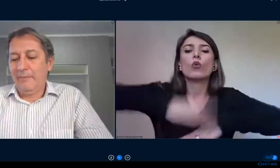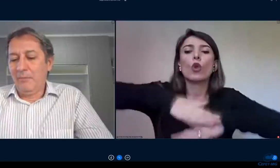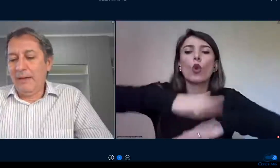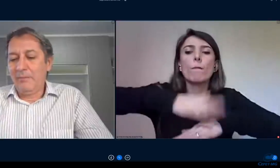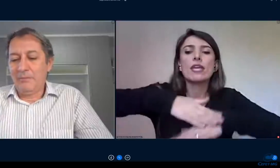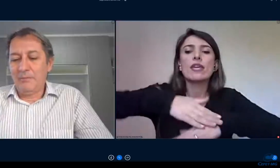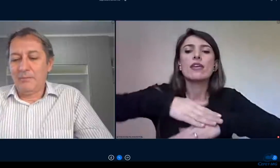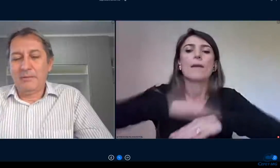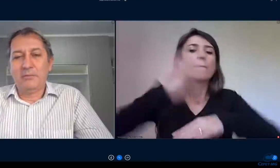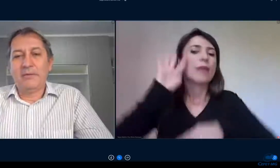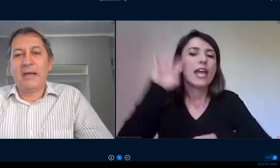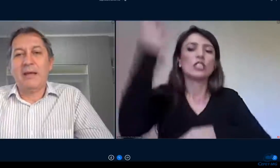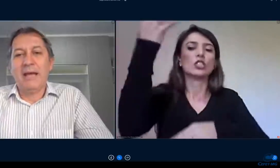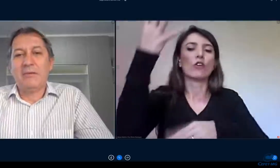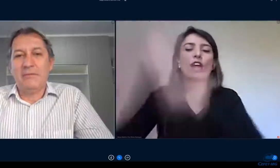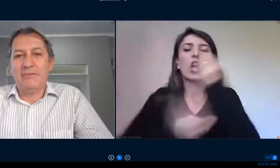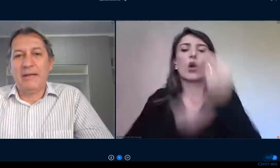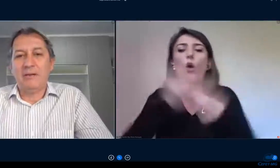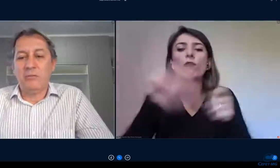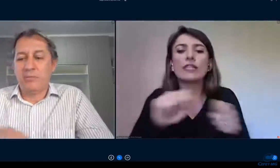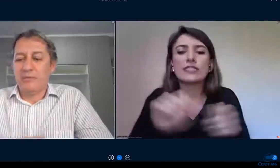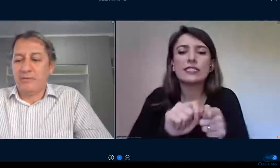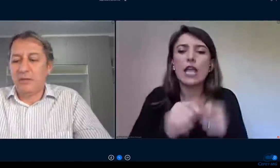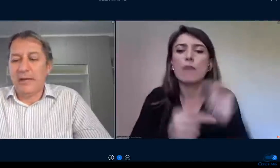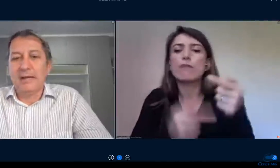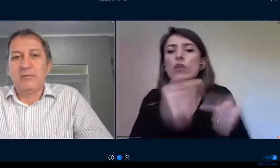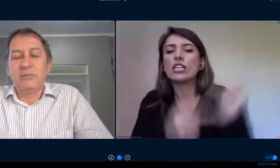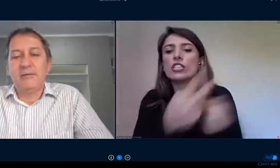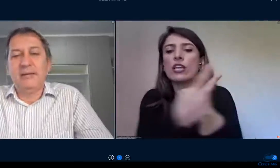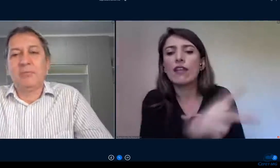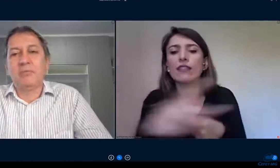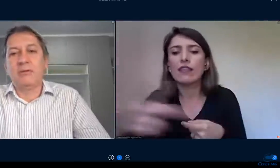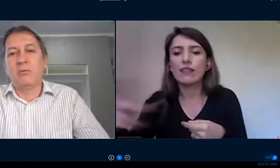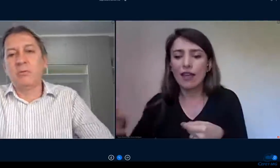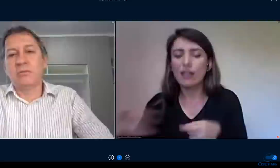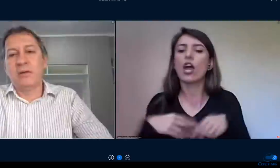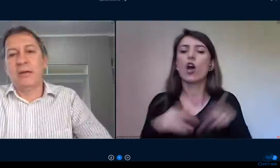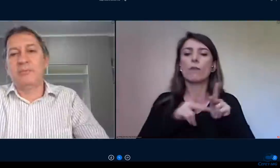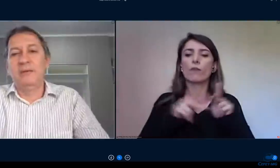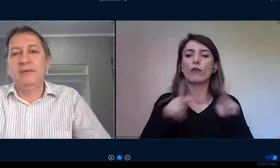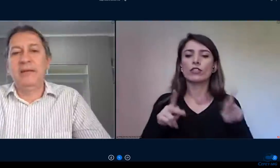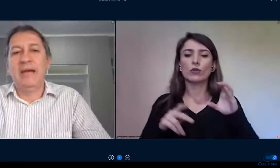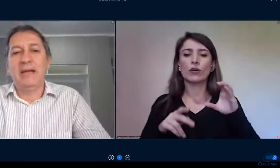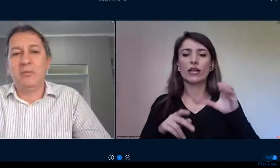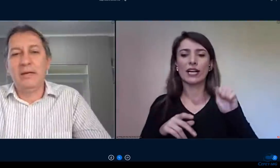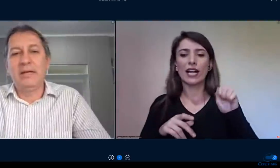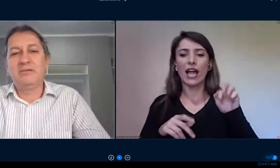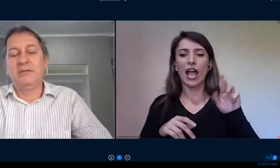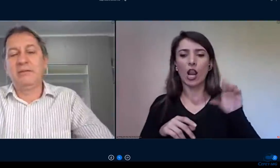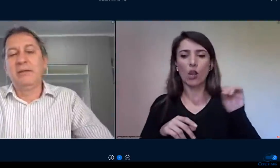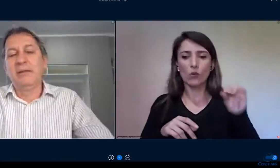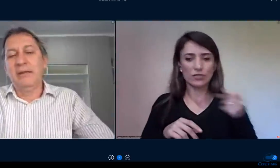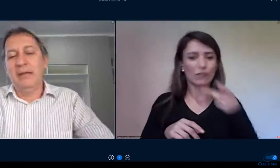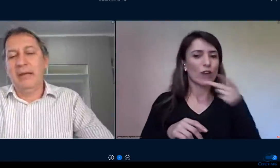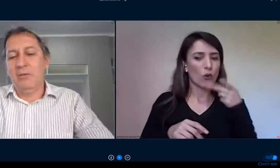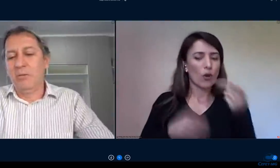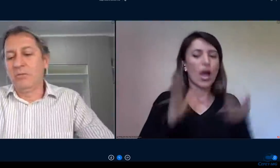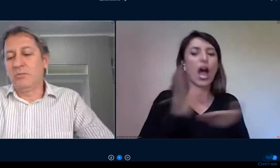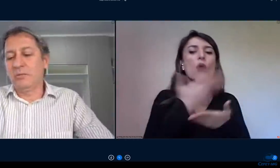não é isso fica claro na fala do professor Carlos por exemplo quando alguns campos iniciaram antes